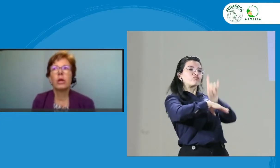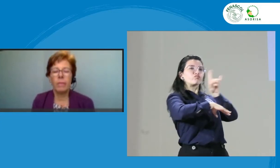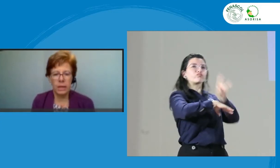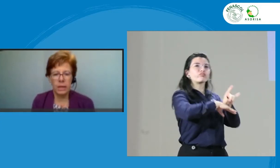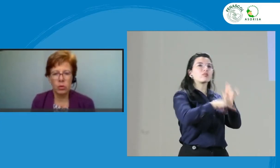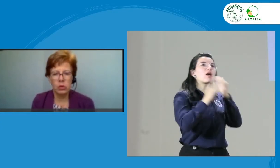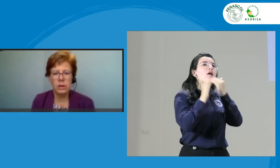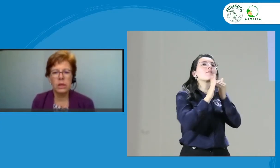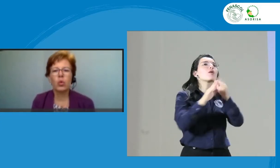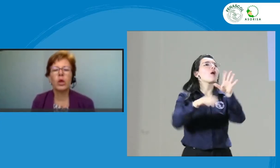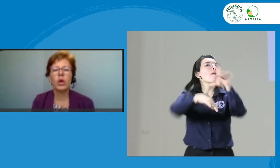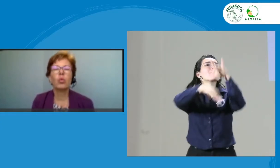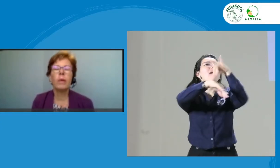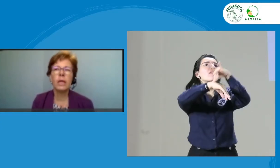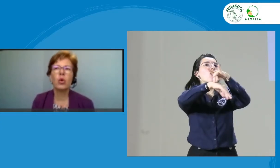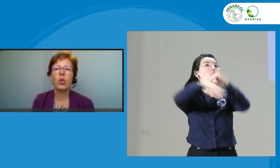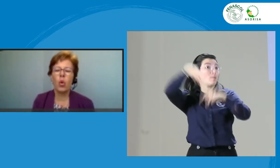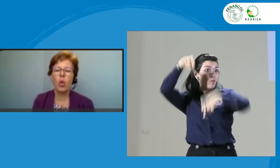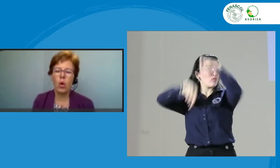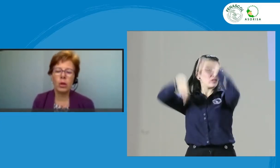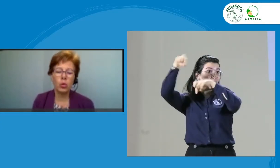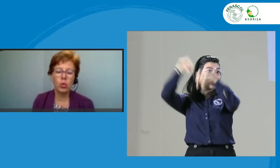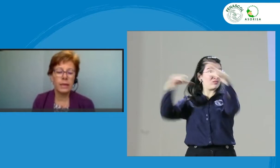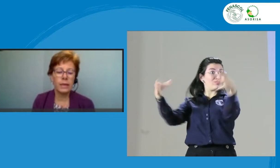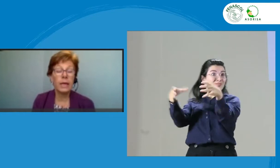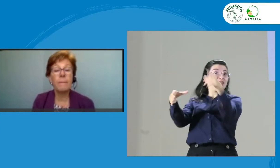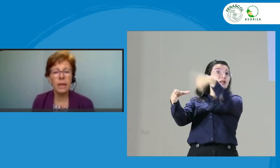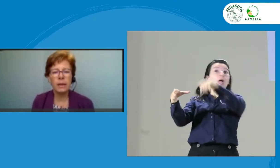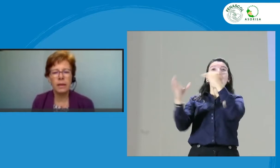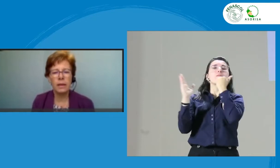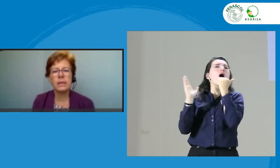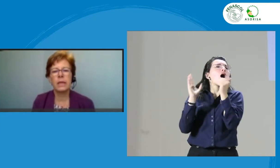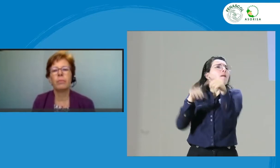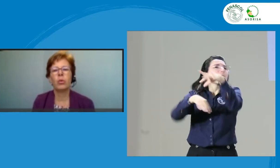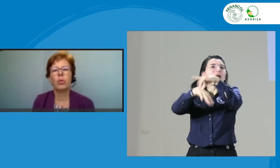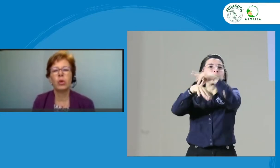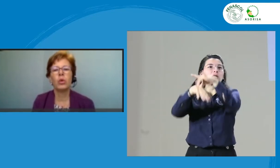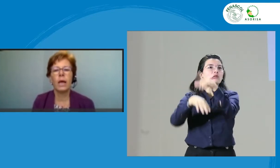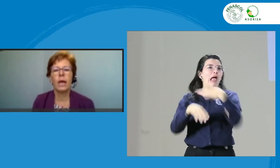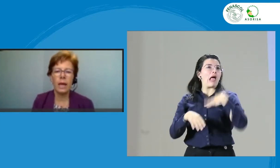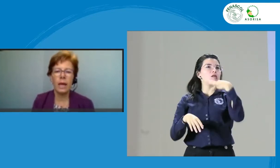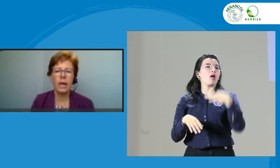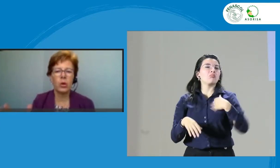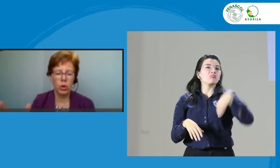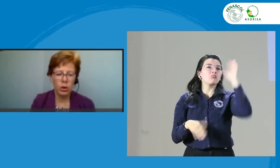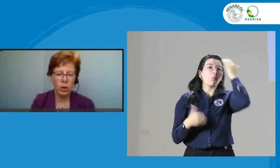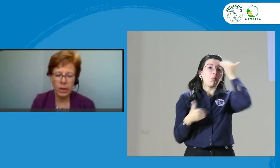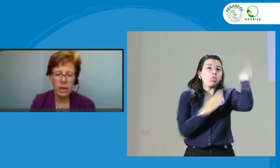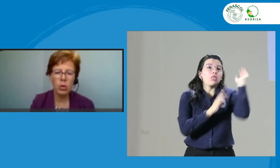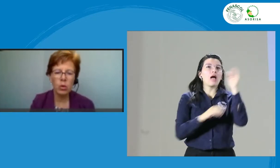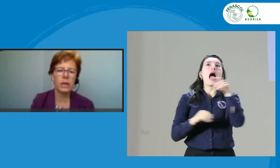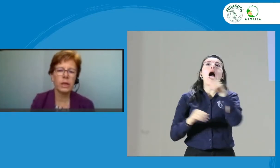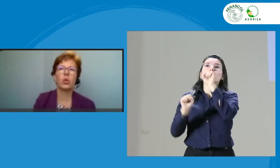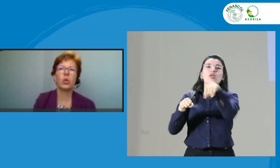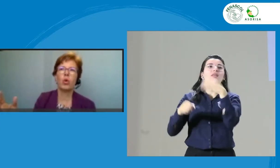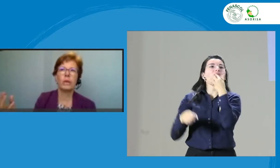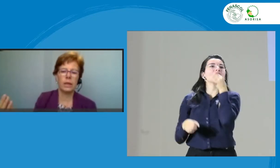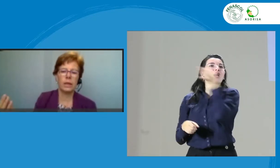médicos. ¿Cierto? Cuando un médico no actúa éticamente, se le pone una queja al colegio médico que tiene un comité que